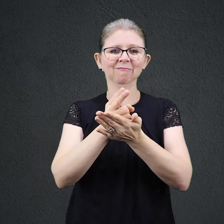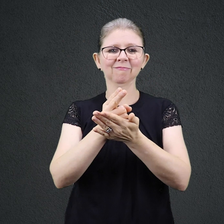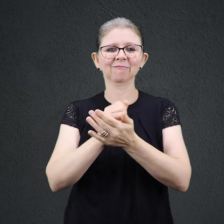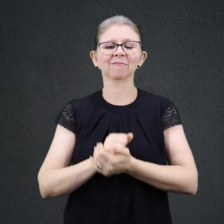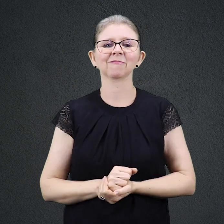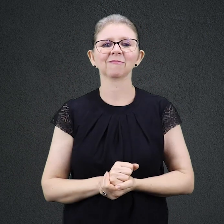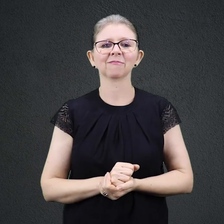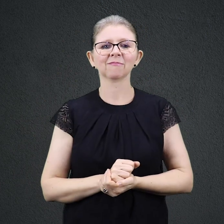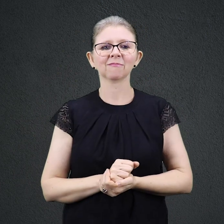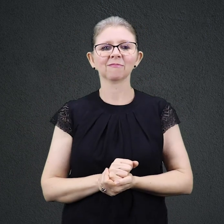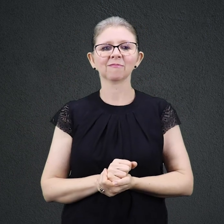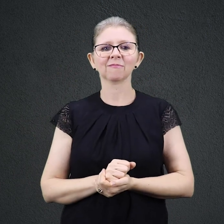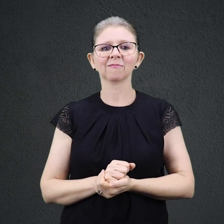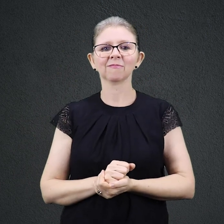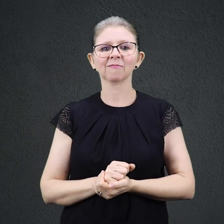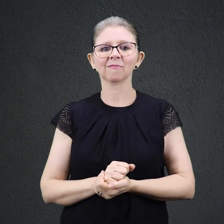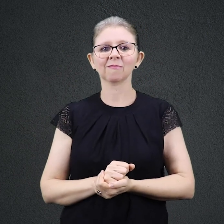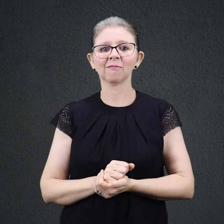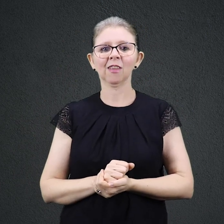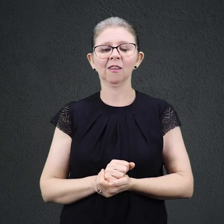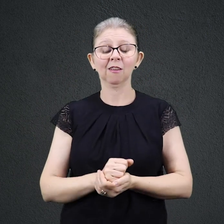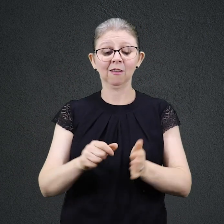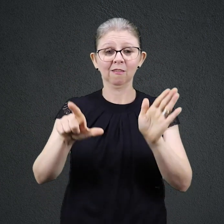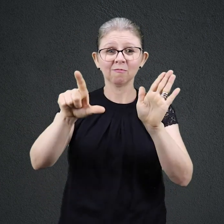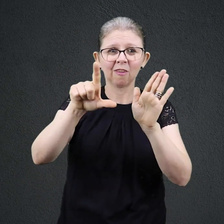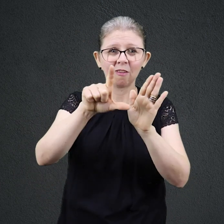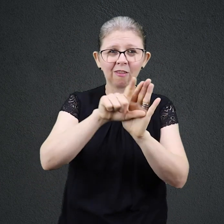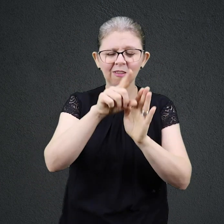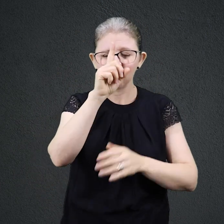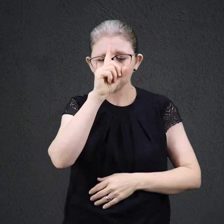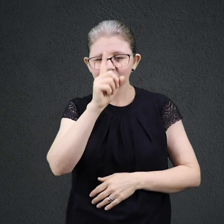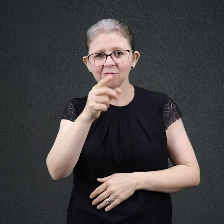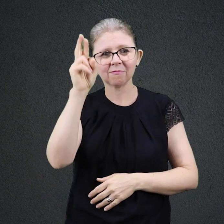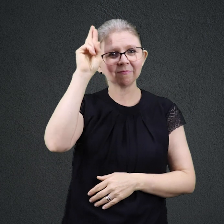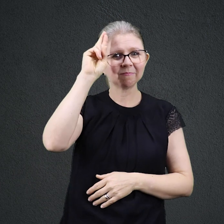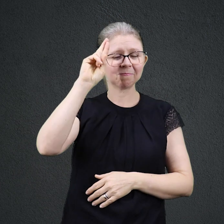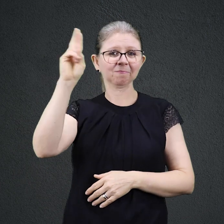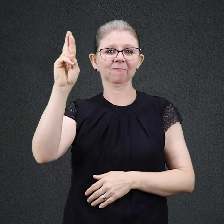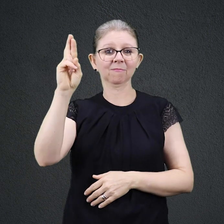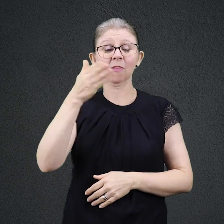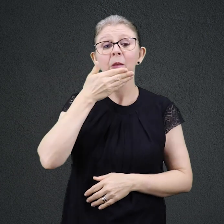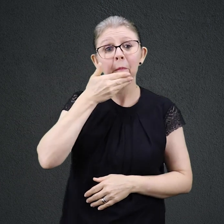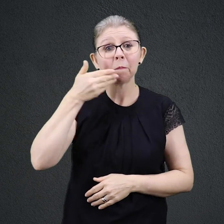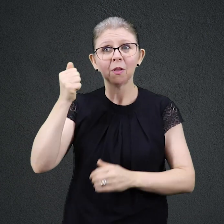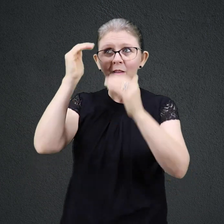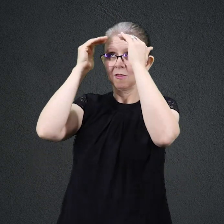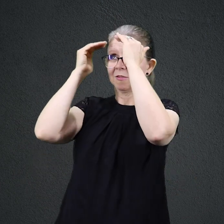Diante dos mandamentos do Senhor, estranho é não obedecer. Você ouviu Presente